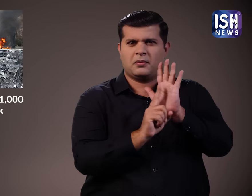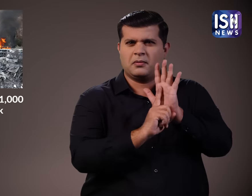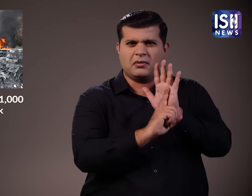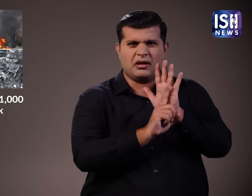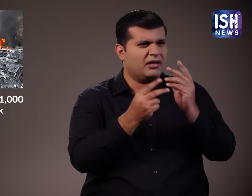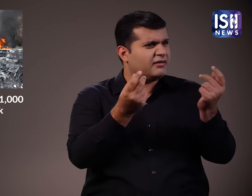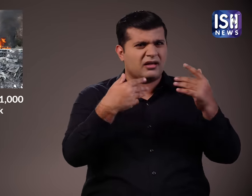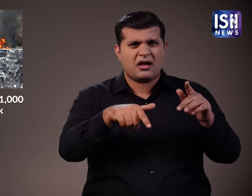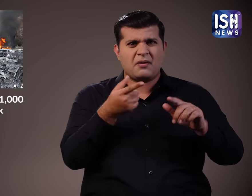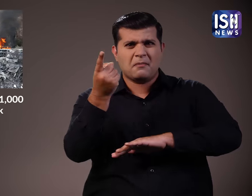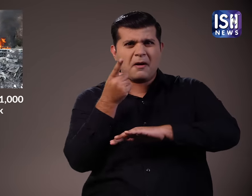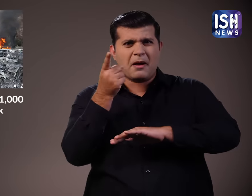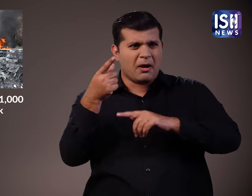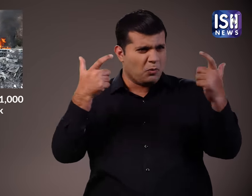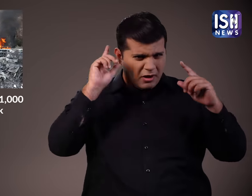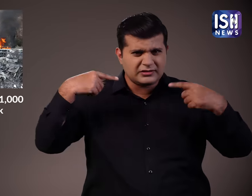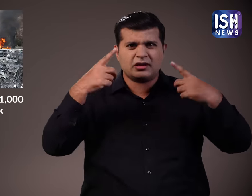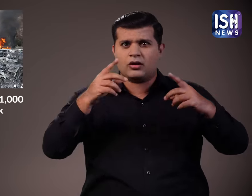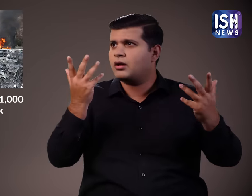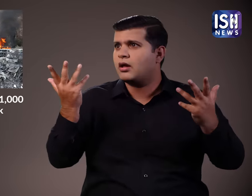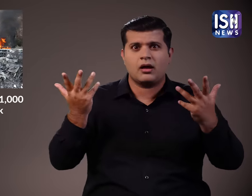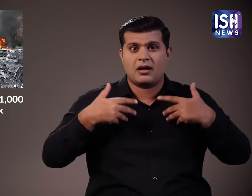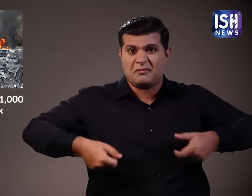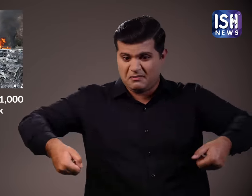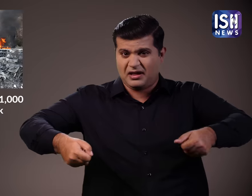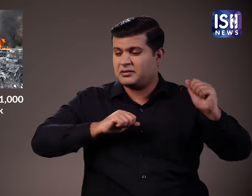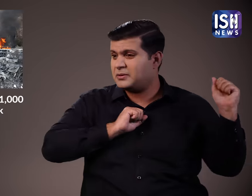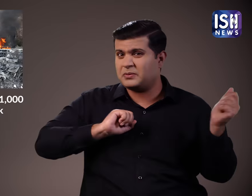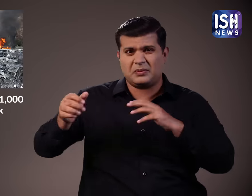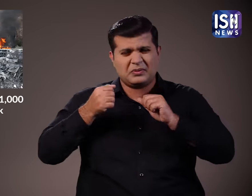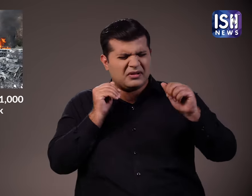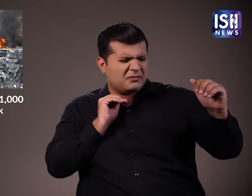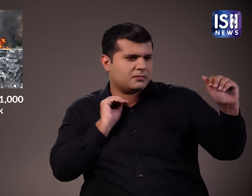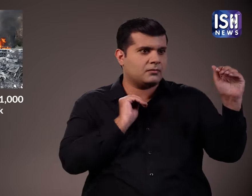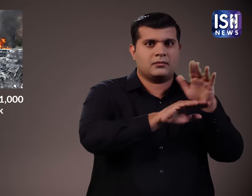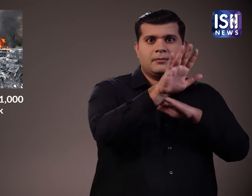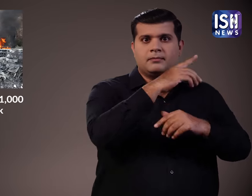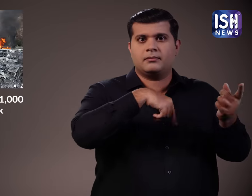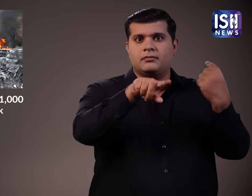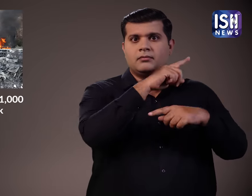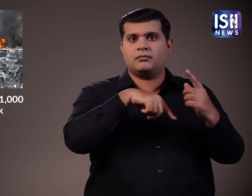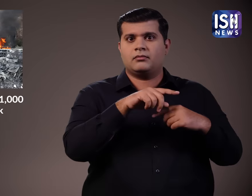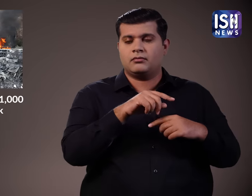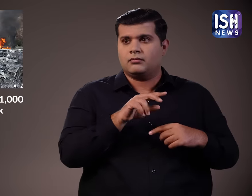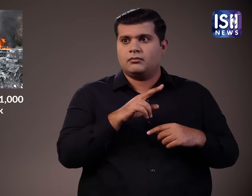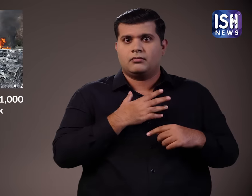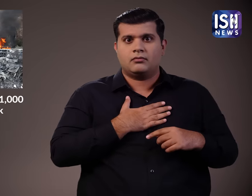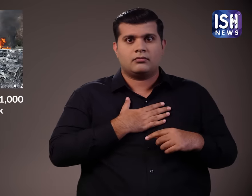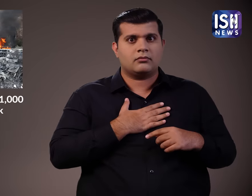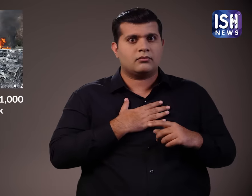तभी अचानक हवाई हमले के साइरन बजने लगे और क्रू अपना सामान छोड़कर आश्रे की और भागने लगा